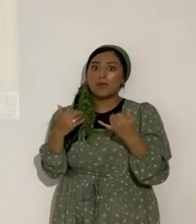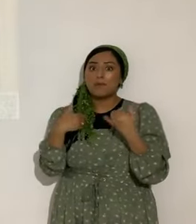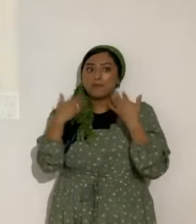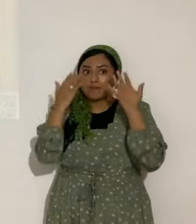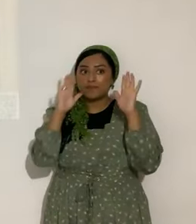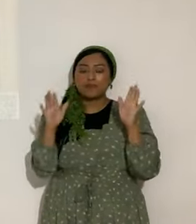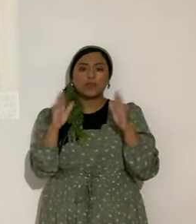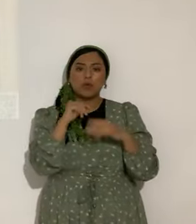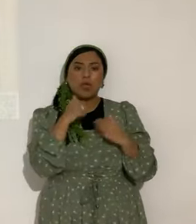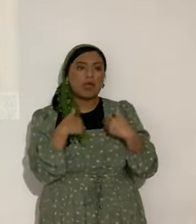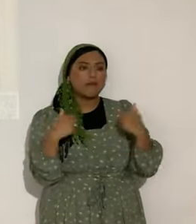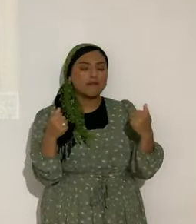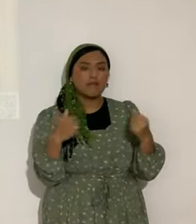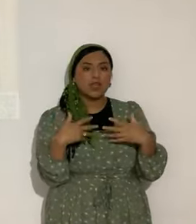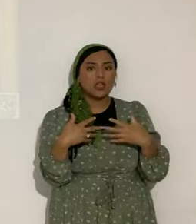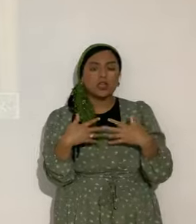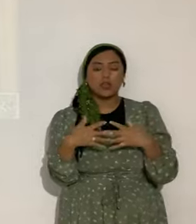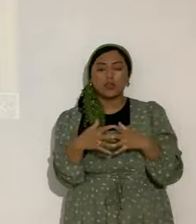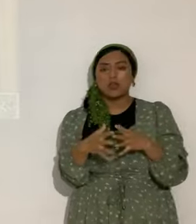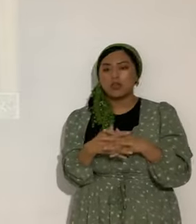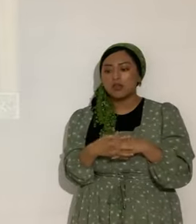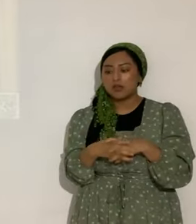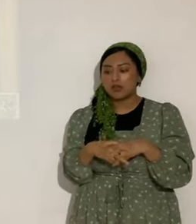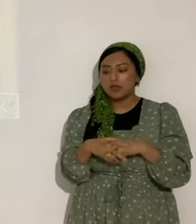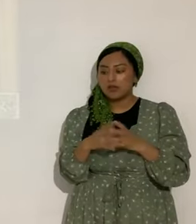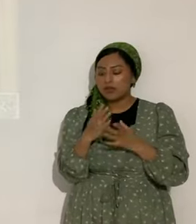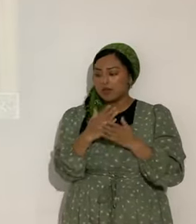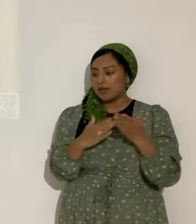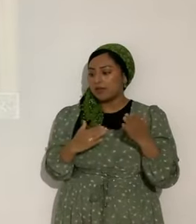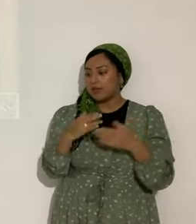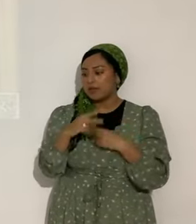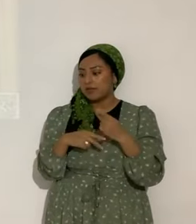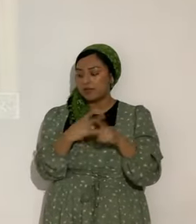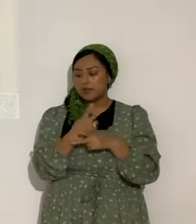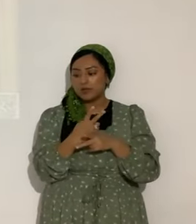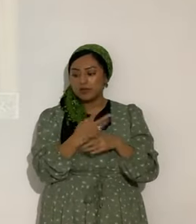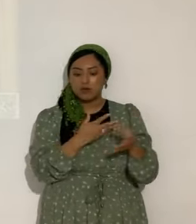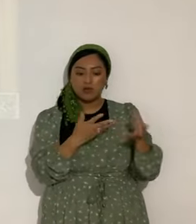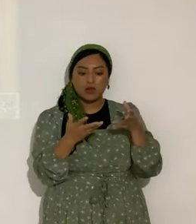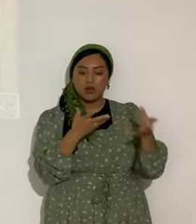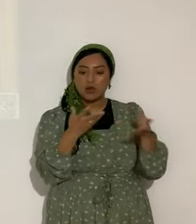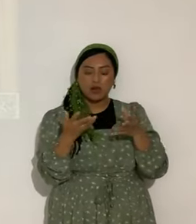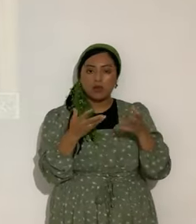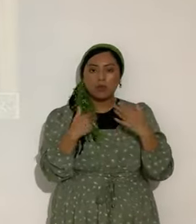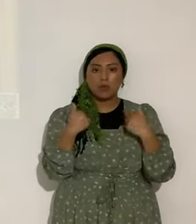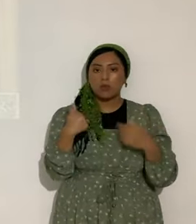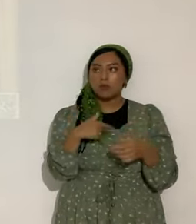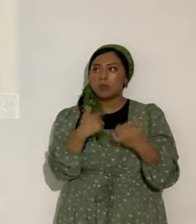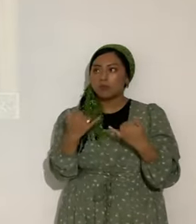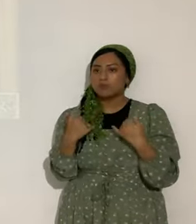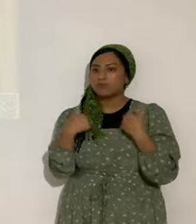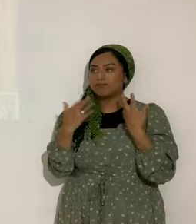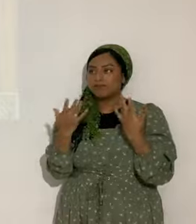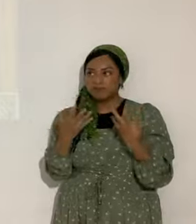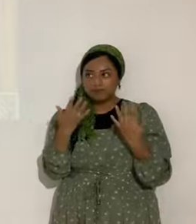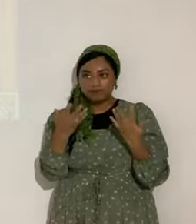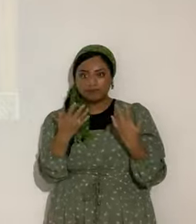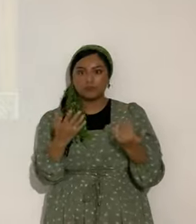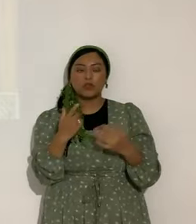tenemos miedo, tenemos incertidumbre, es una especie de espera, estamos esperando, ¿verdad?, qué es lo que va a pasar.